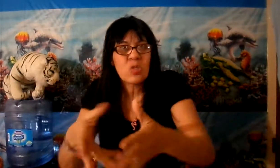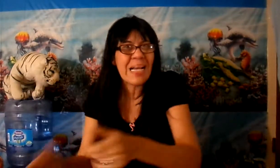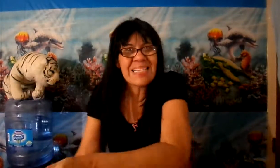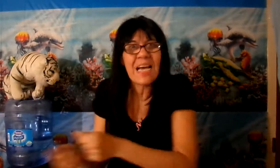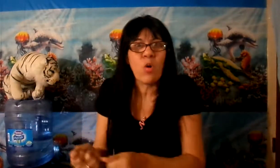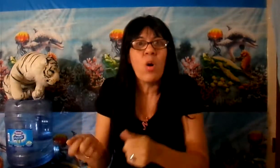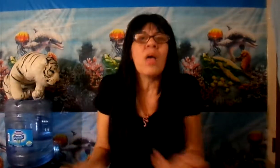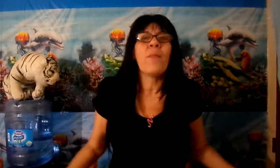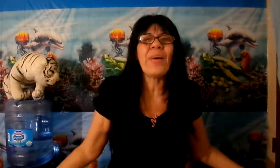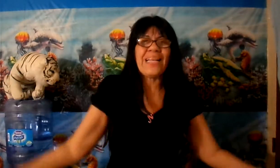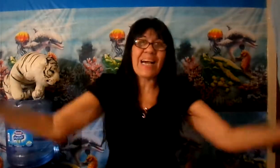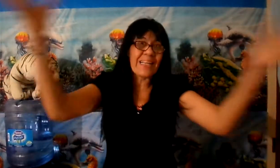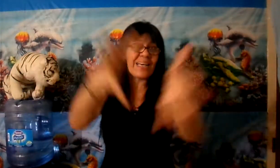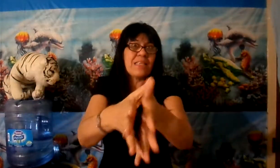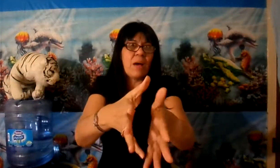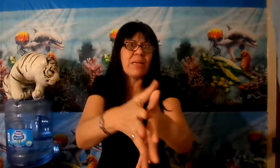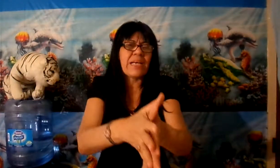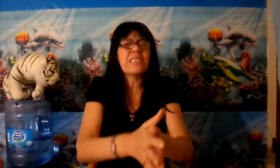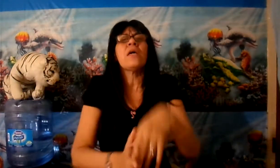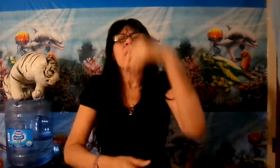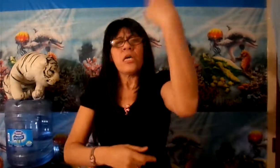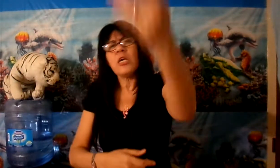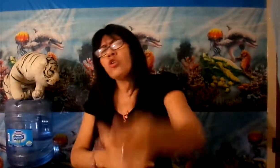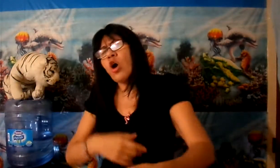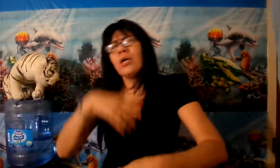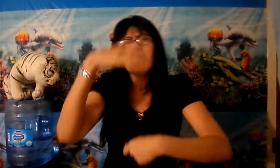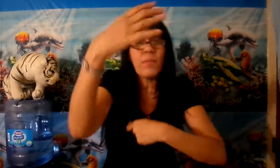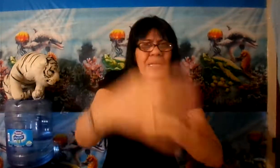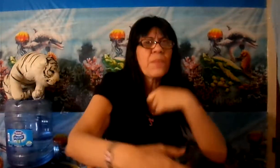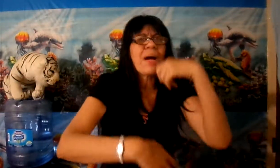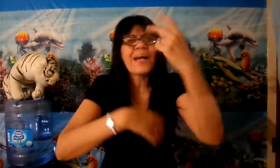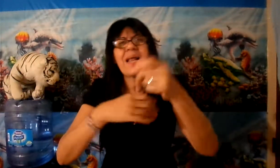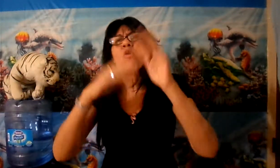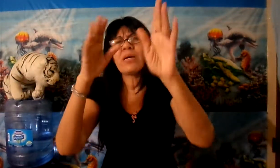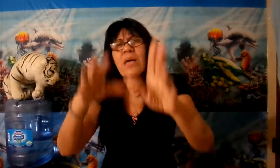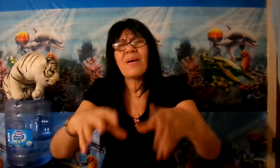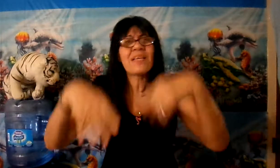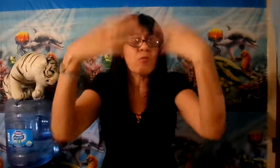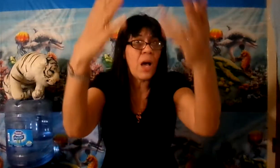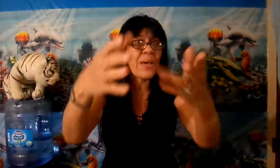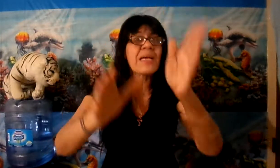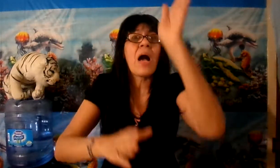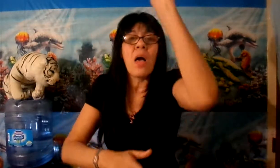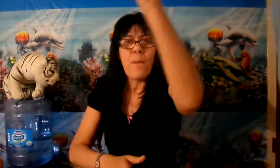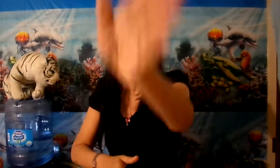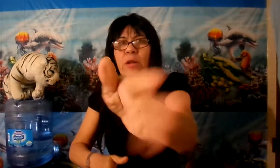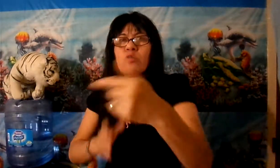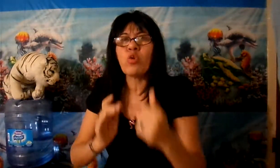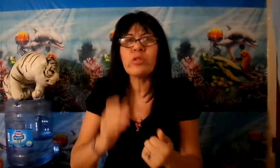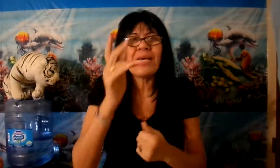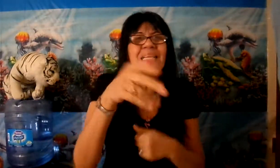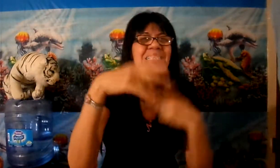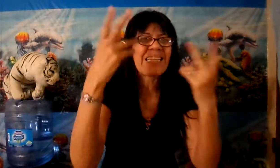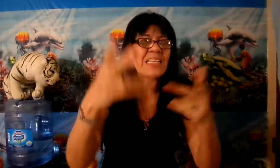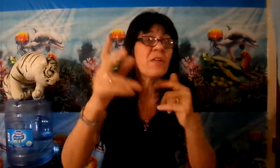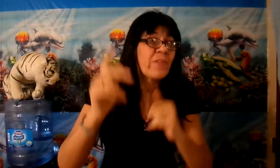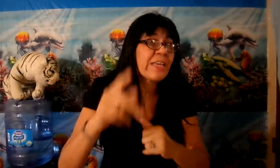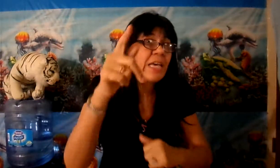sacas esa luz, ves la claridad, ¿verdad que sí? Y Dios te va a desmascarar lo que está pasando en América, pero tú tienes que tener fe, ¿quién?